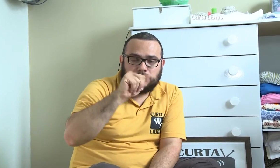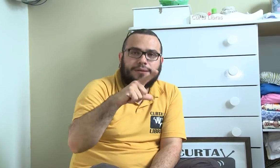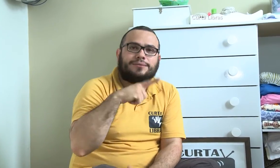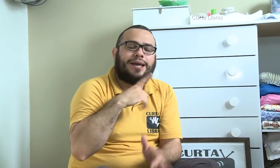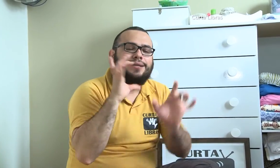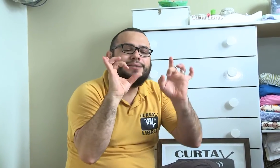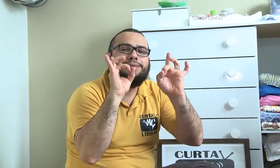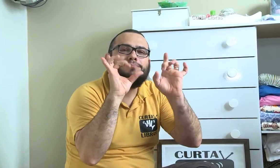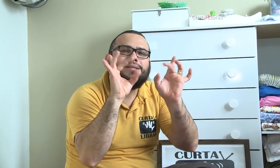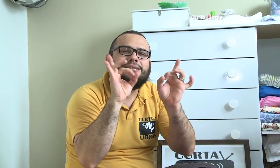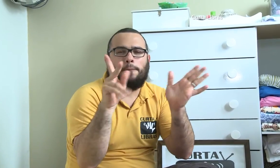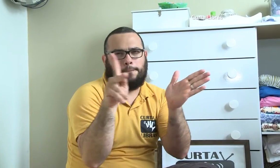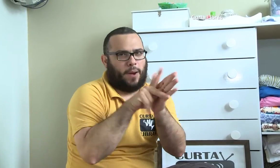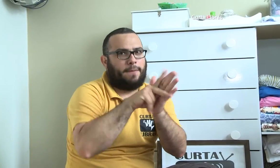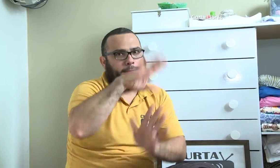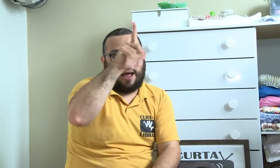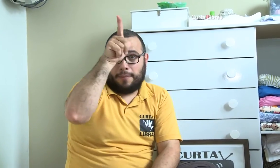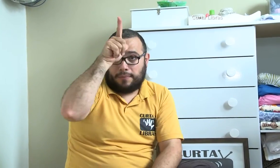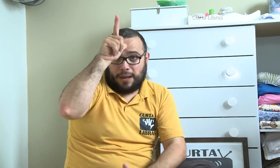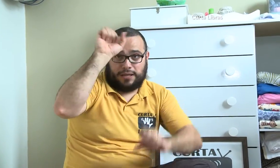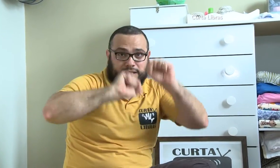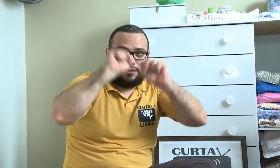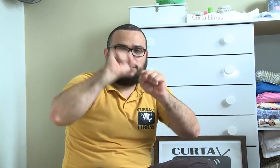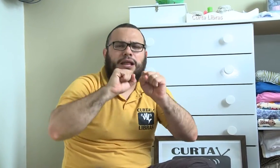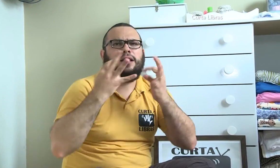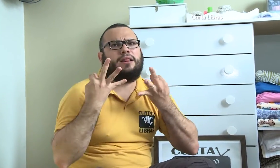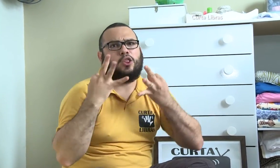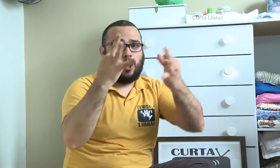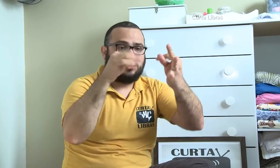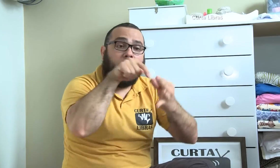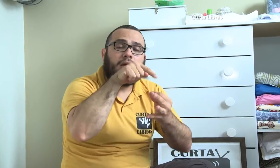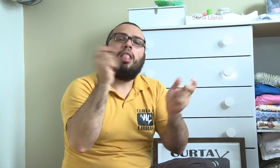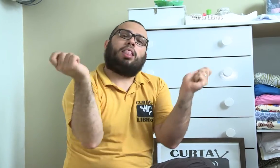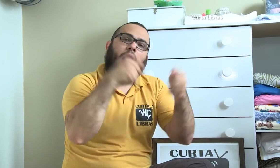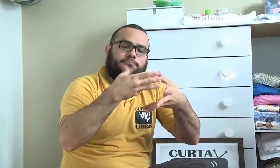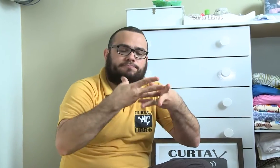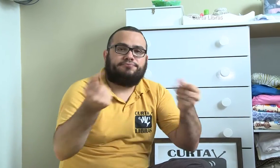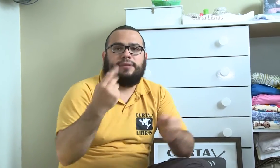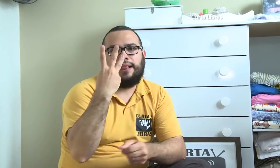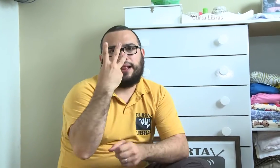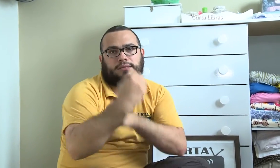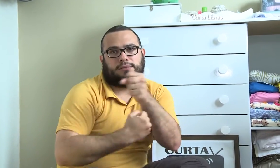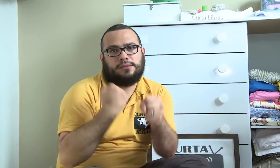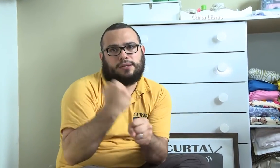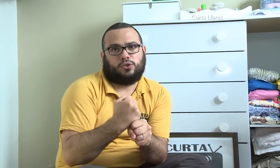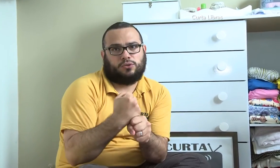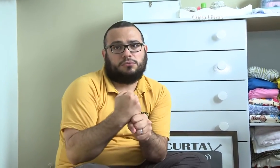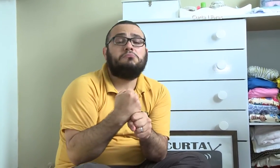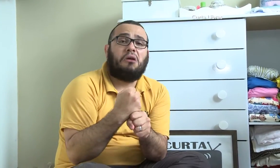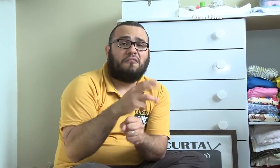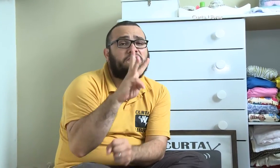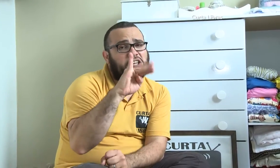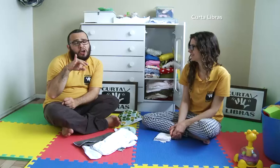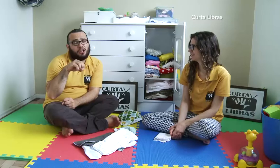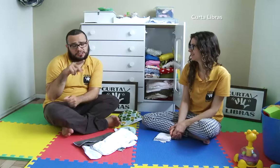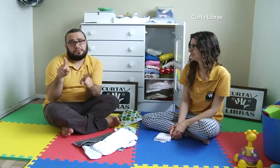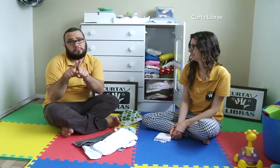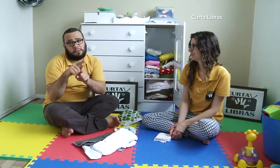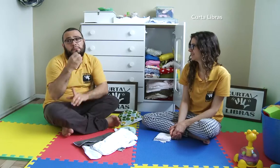A Wiona, que é uma fralda especial alemã, tem uma tecnologia que faz com que ela se decomponha em 3 anos. Então essa fralda também